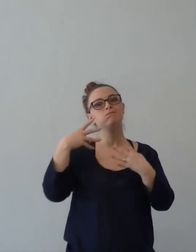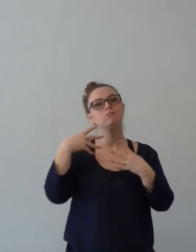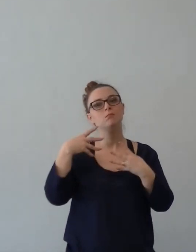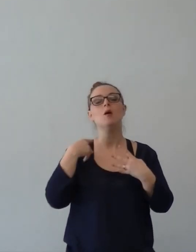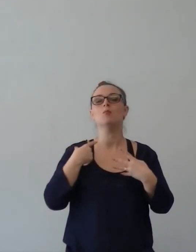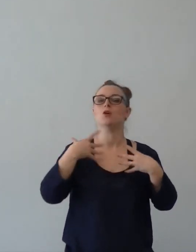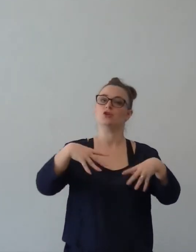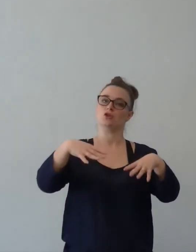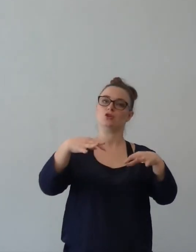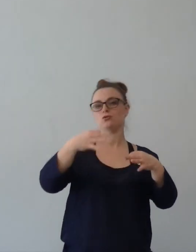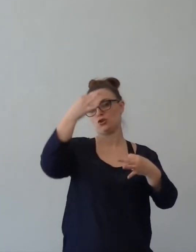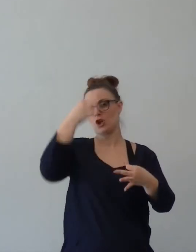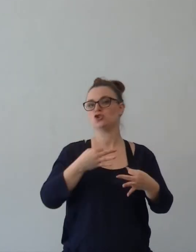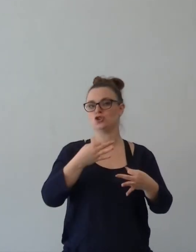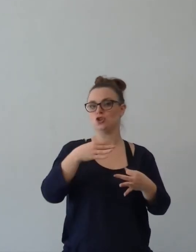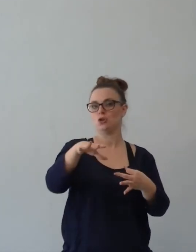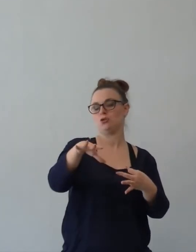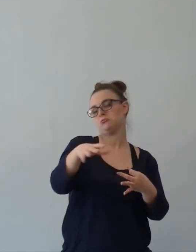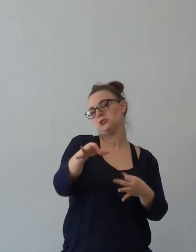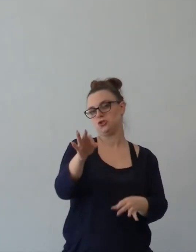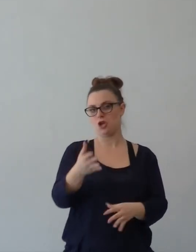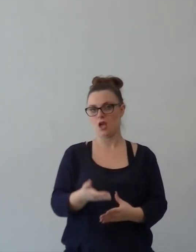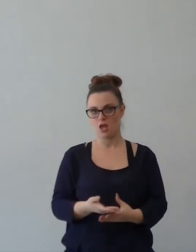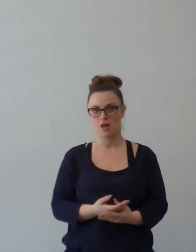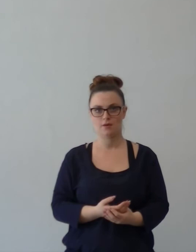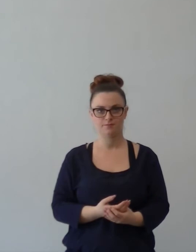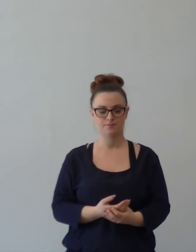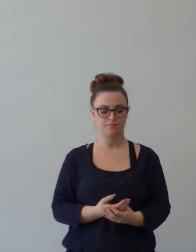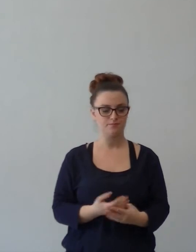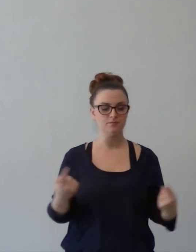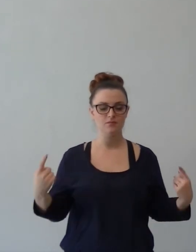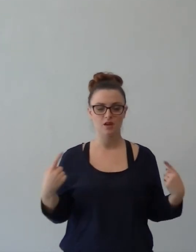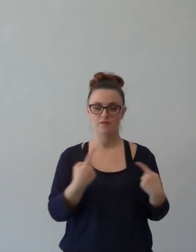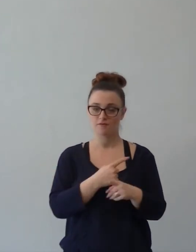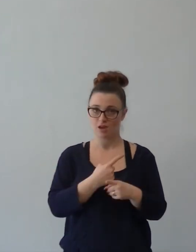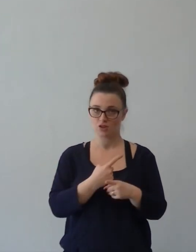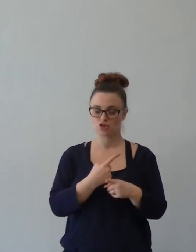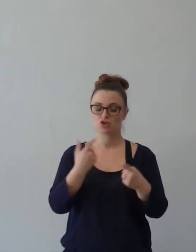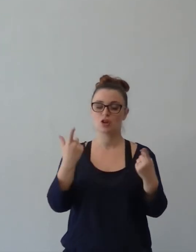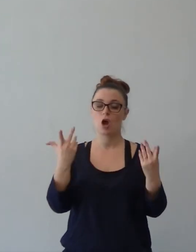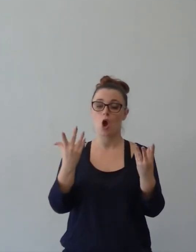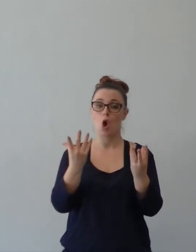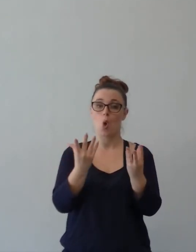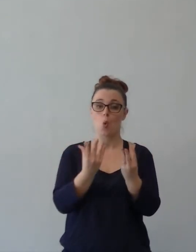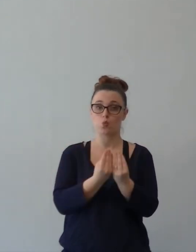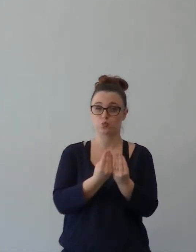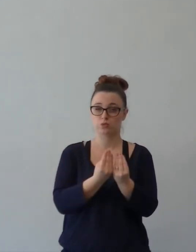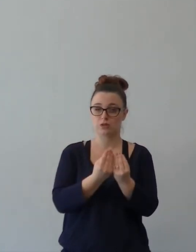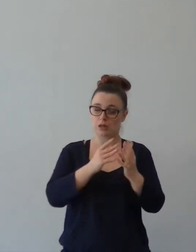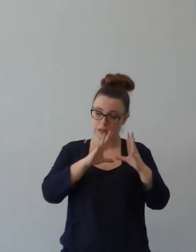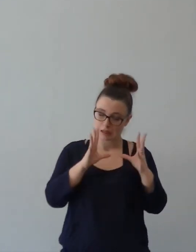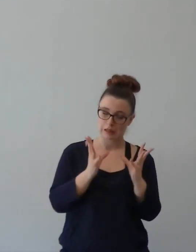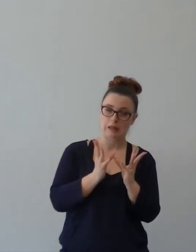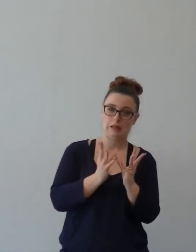Ma attenzione, se invece di coltivare l'unità, se invece di farsi spazio a